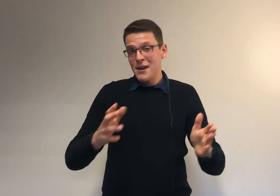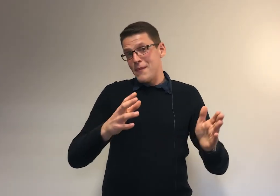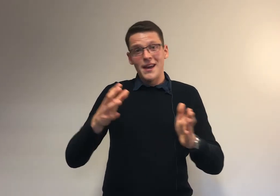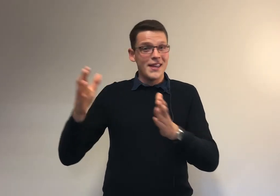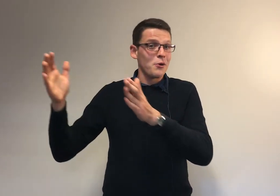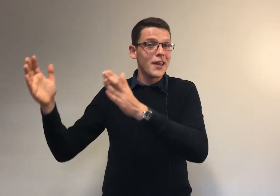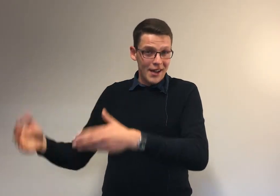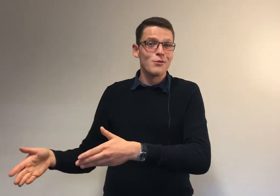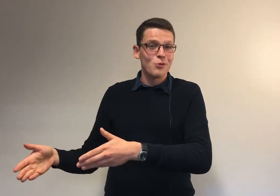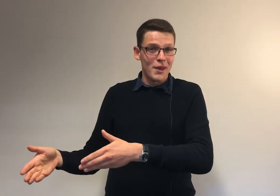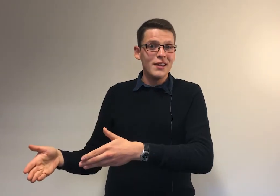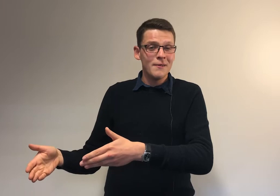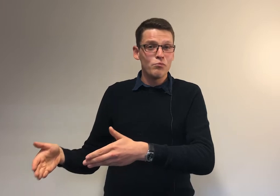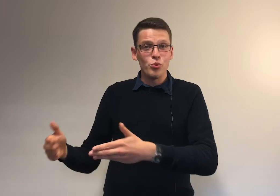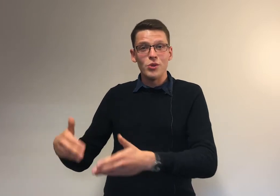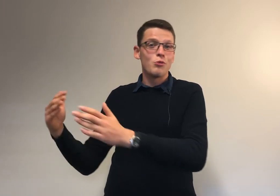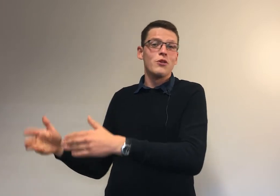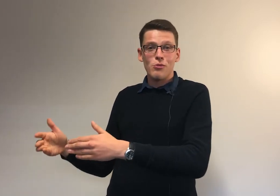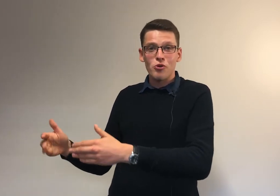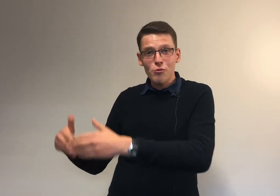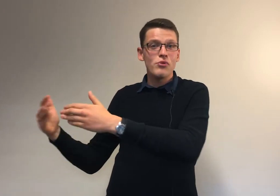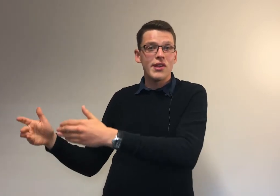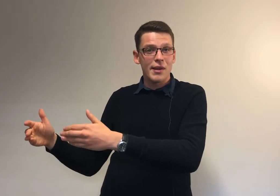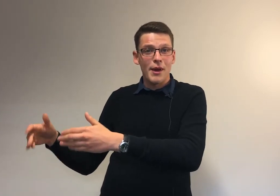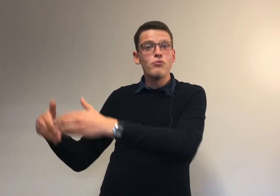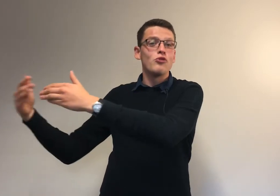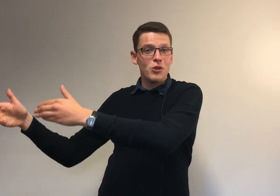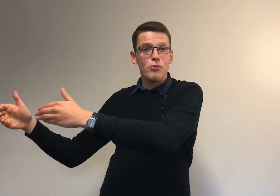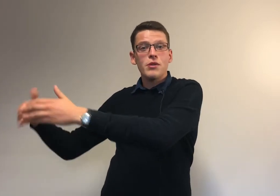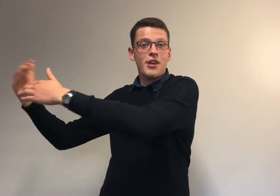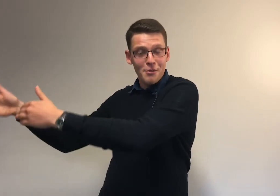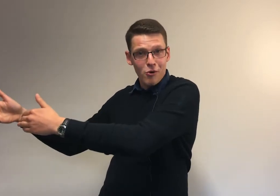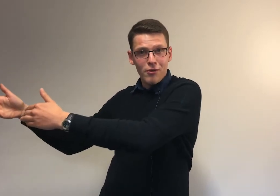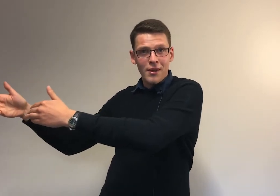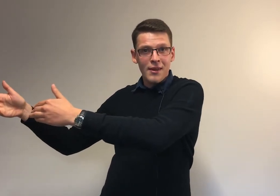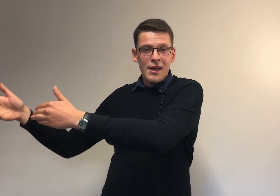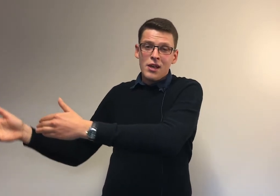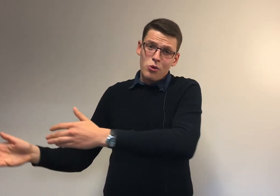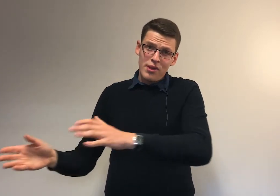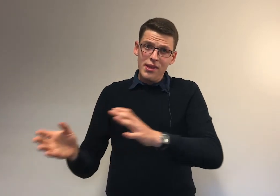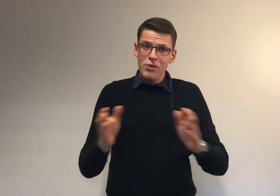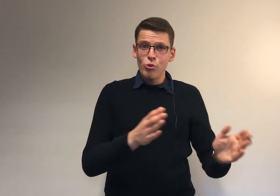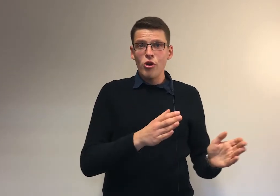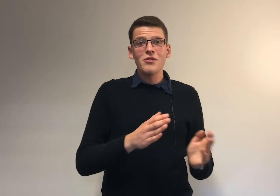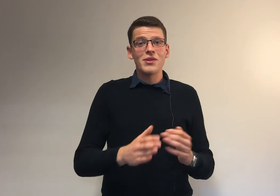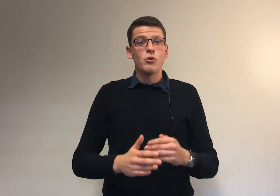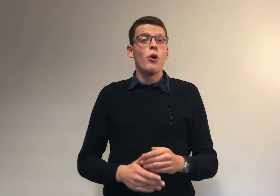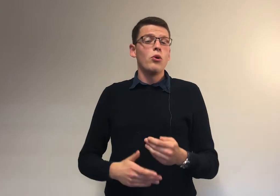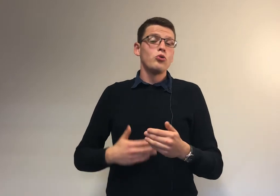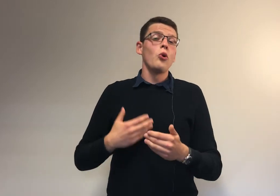mais il n que 15 semaines, puis deux semaines de blocus, puis les examens, puis une semaine de pause et puis ça recommence. Donc, si tu sens que ça te prend trop